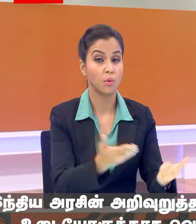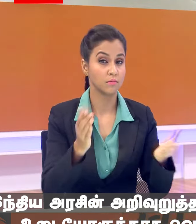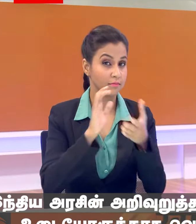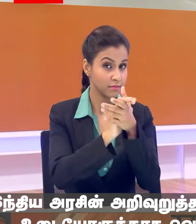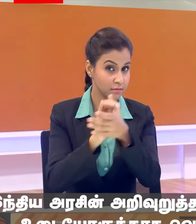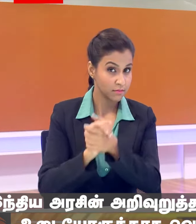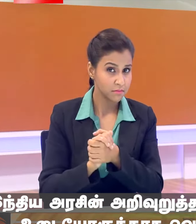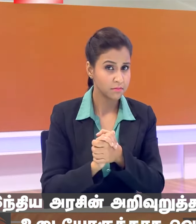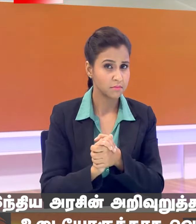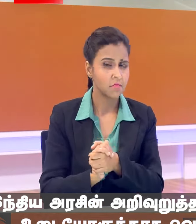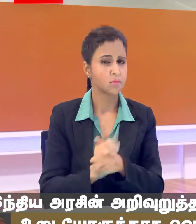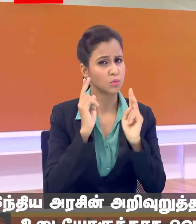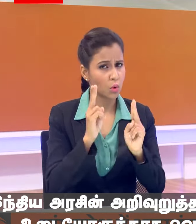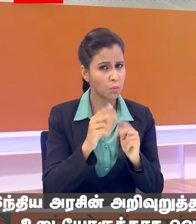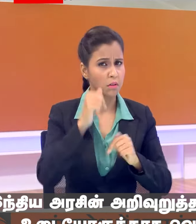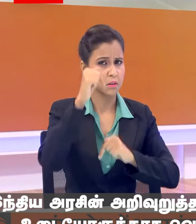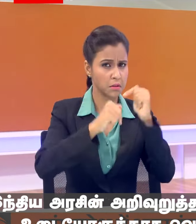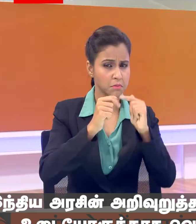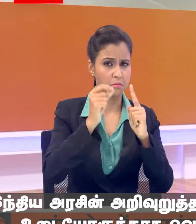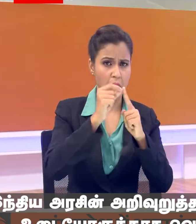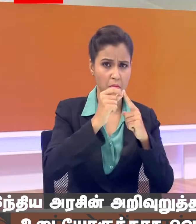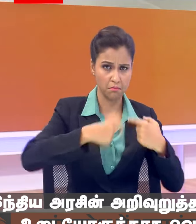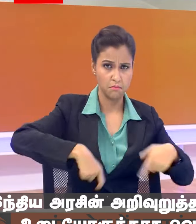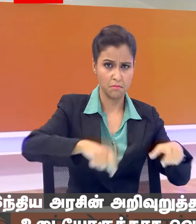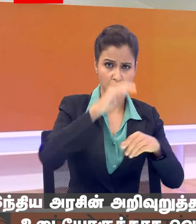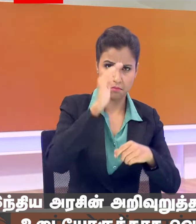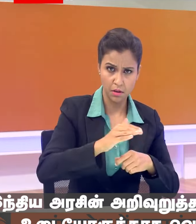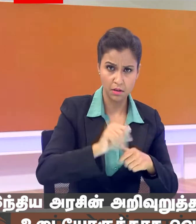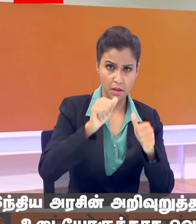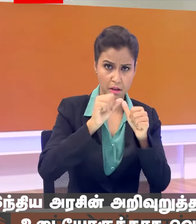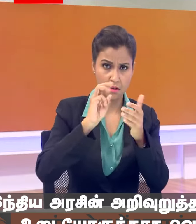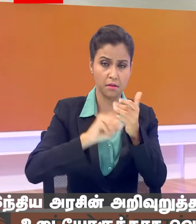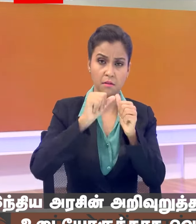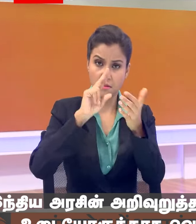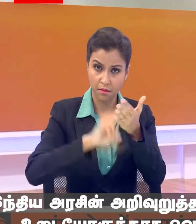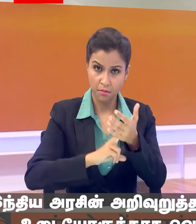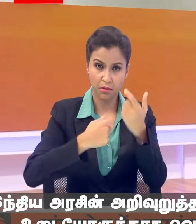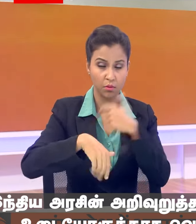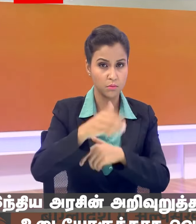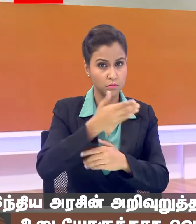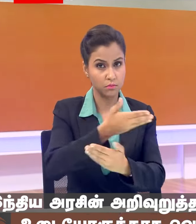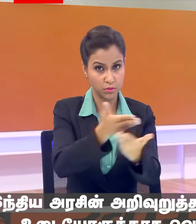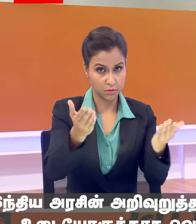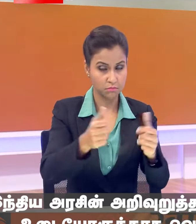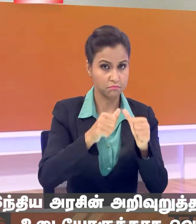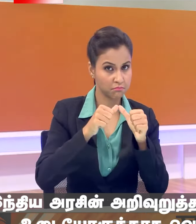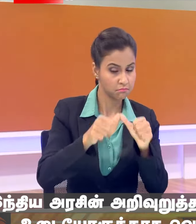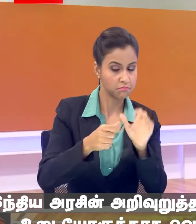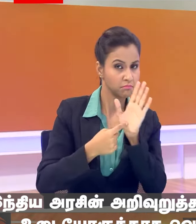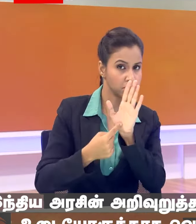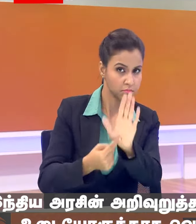फ्रेंट्स जनरल एलेक्शन में पालियमेंट के अमन्य की जो दास्ता यहां आप सब लोगों ने मिलके बया की है